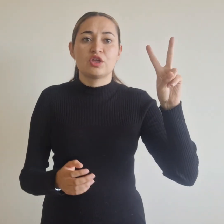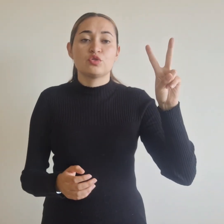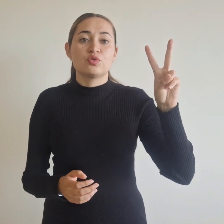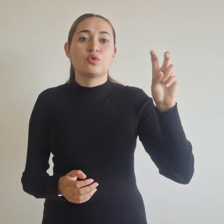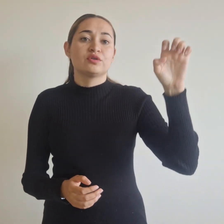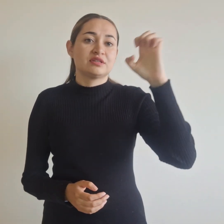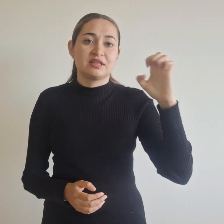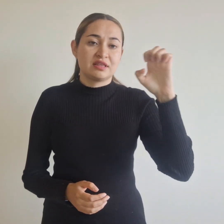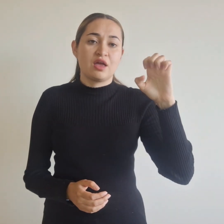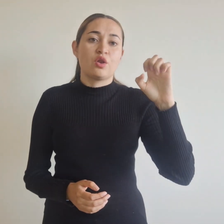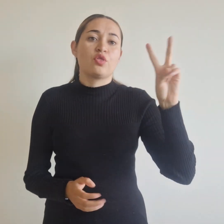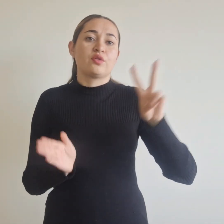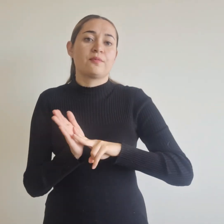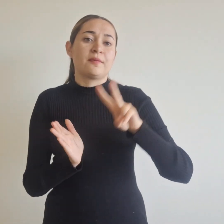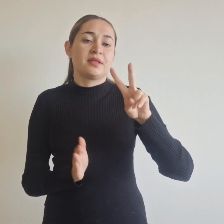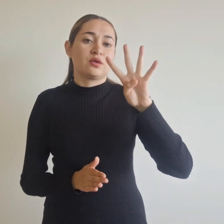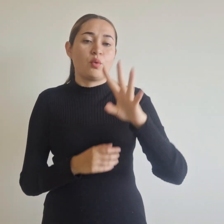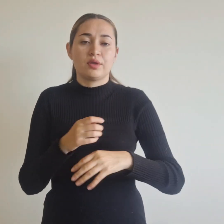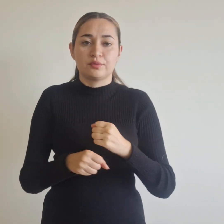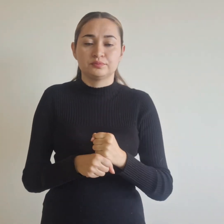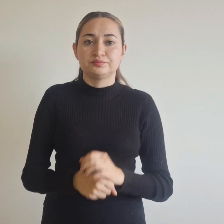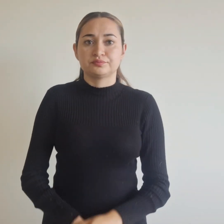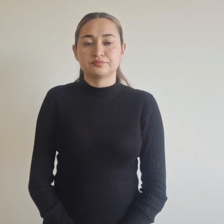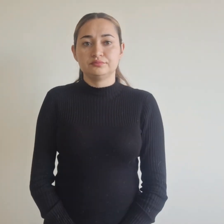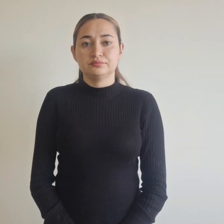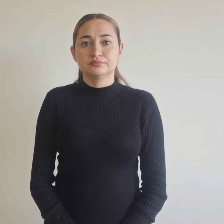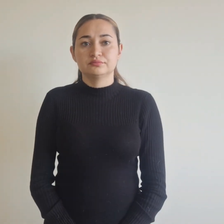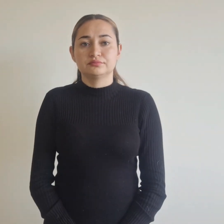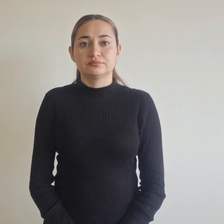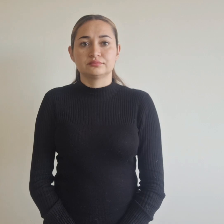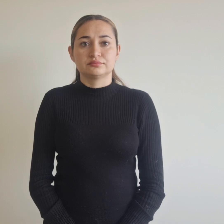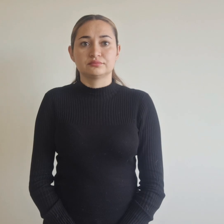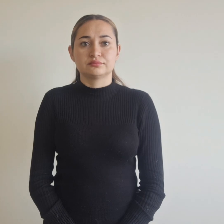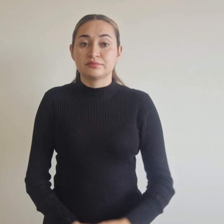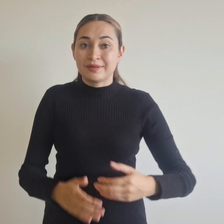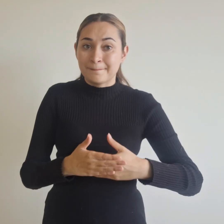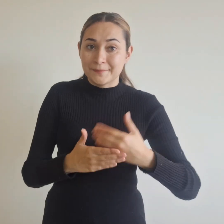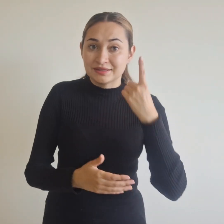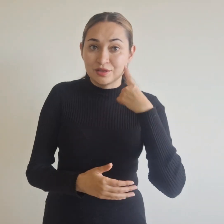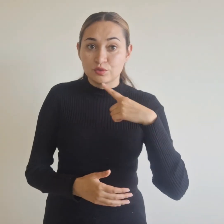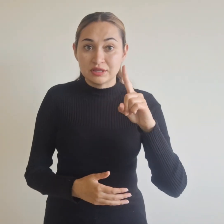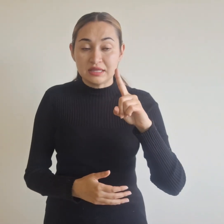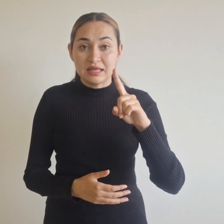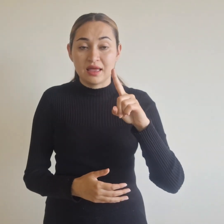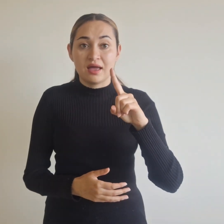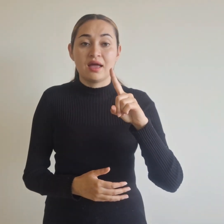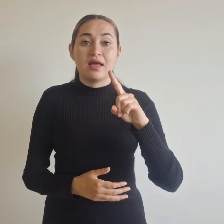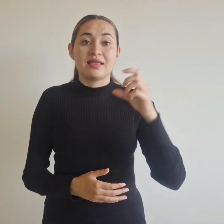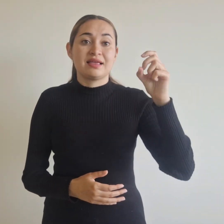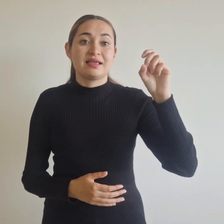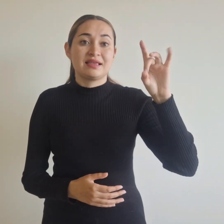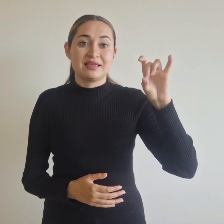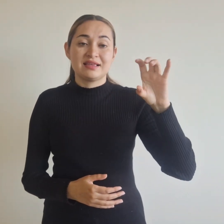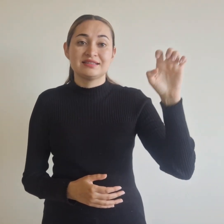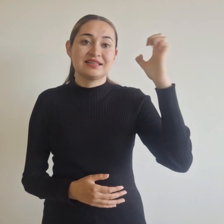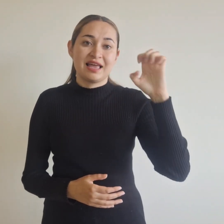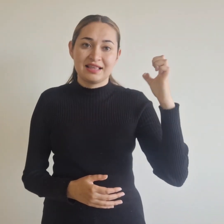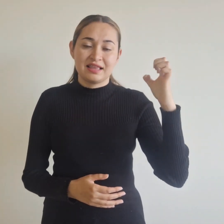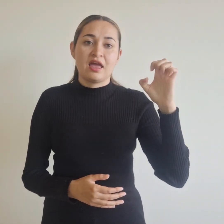En vista de lo anterior, a las 0 horas del 15 de enero de 2024, se restablecerá la